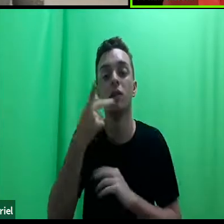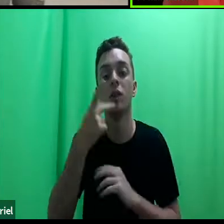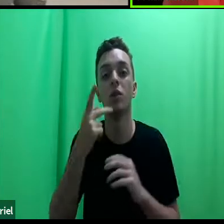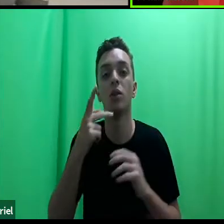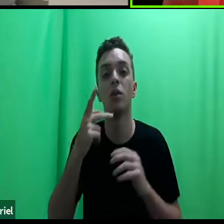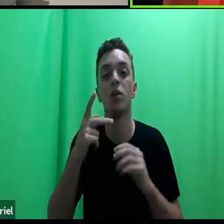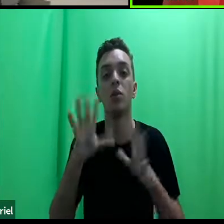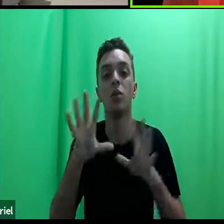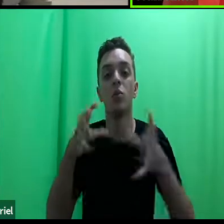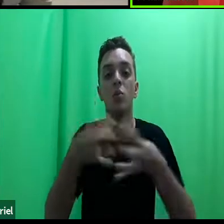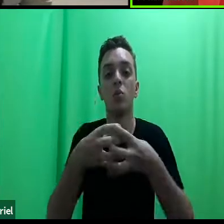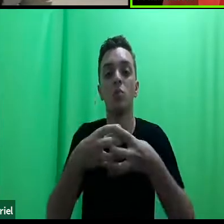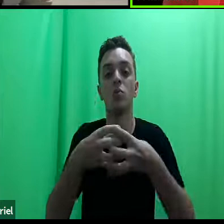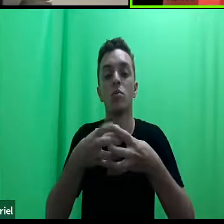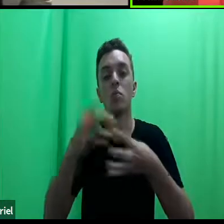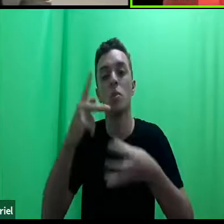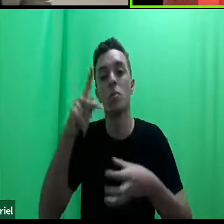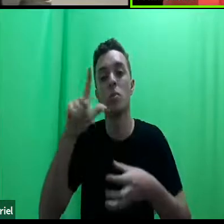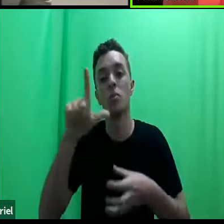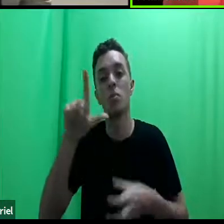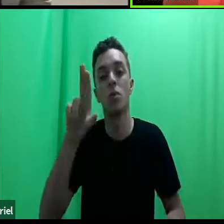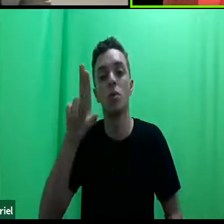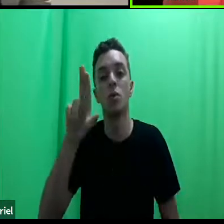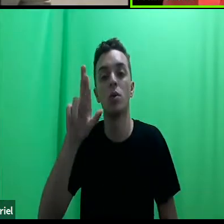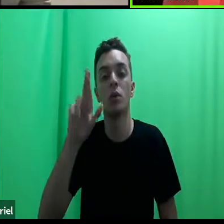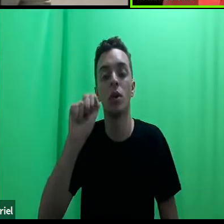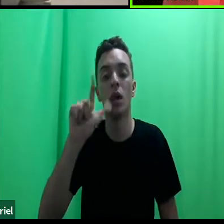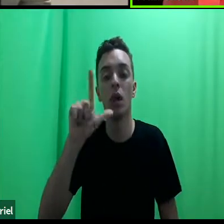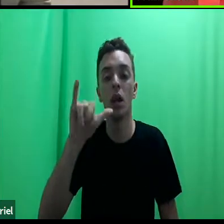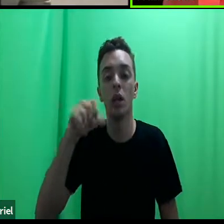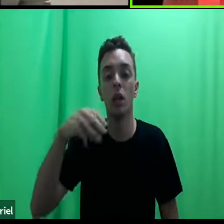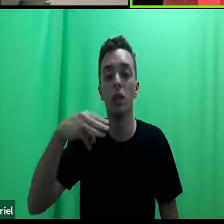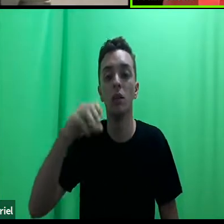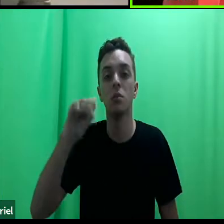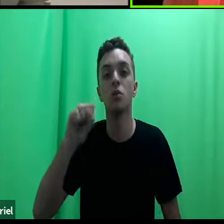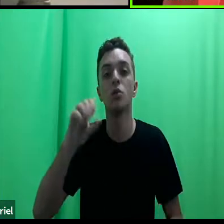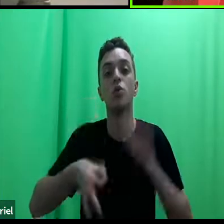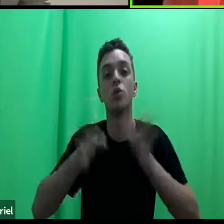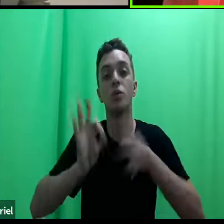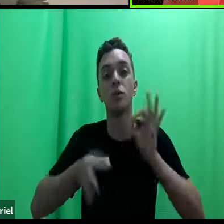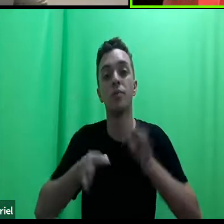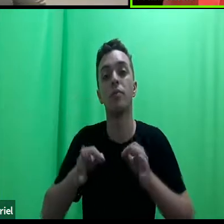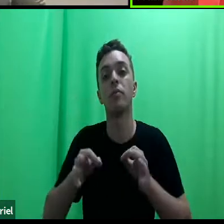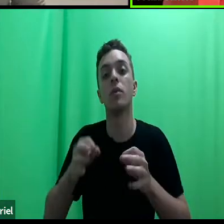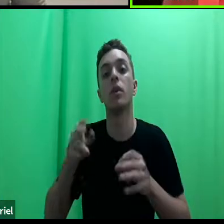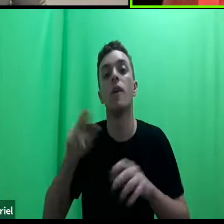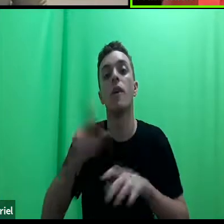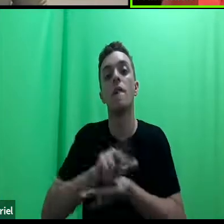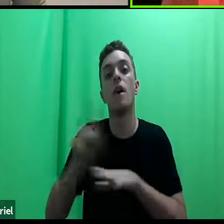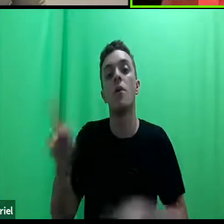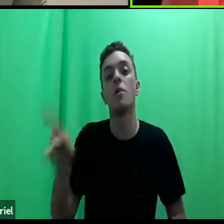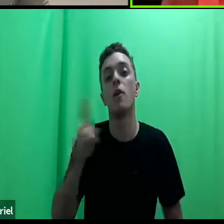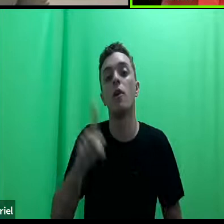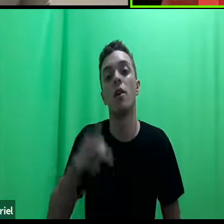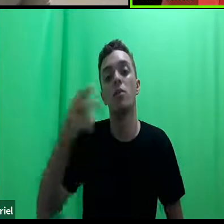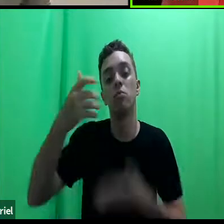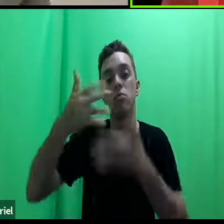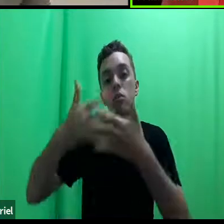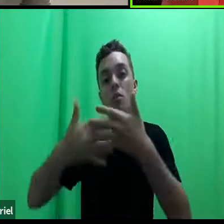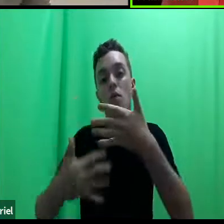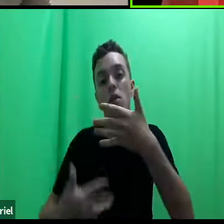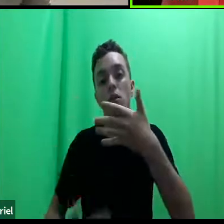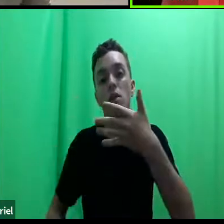jurídico, não é? Que é o, na UNB, o professor José Geraldo já tem muitos anos, já vem desde